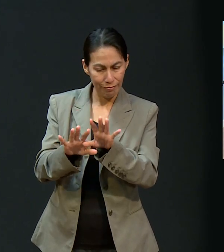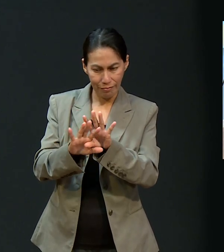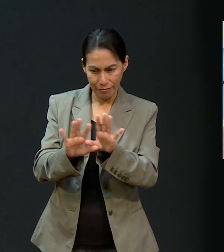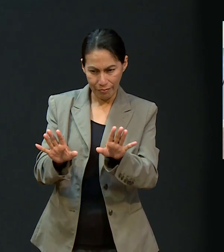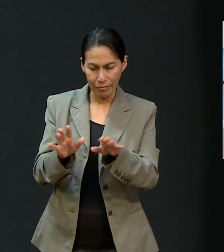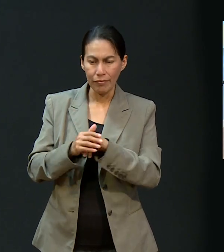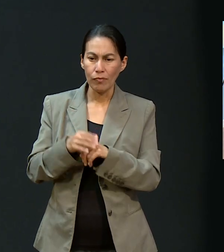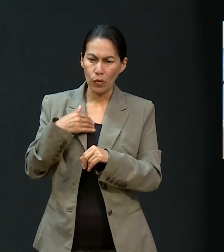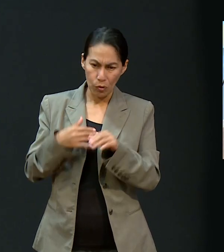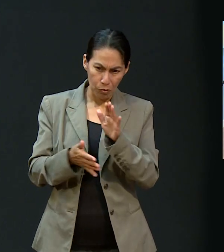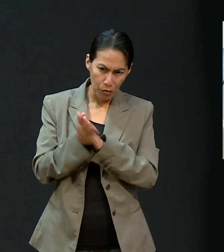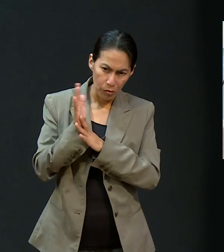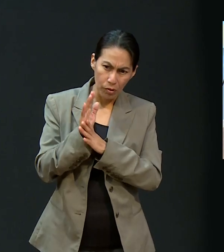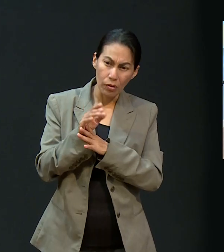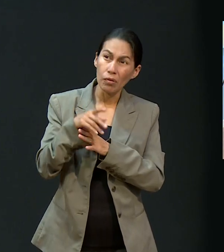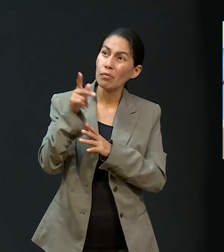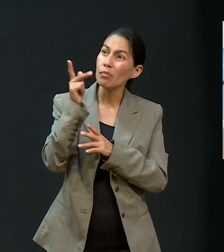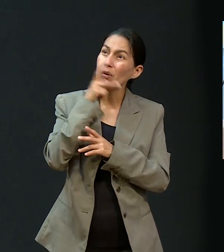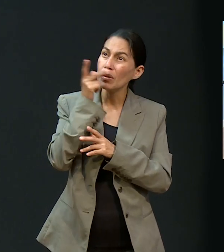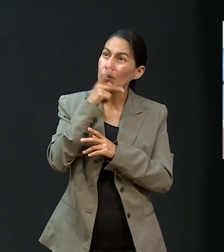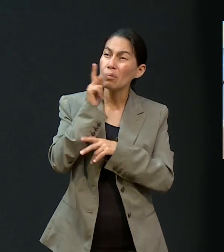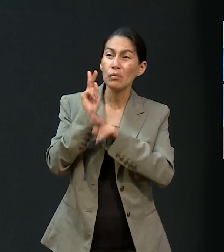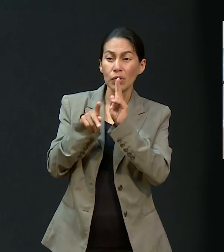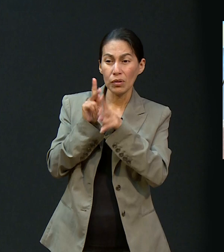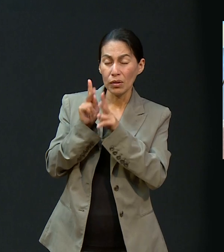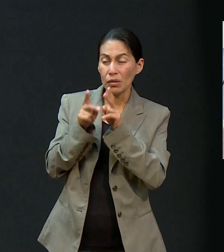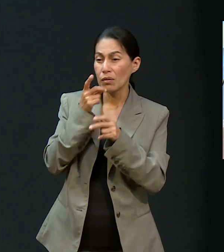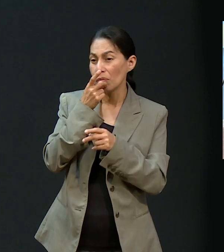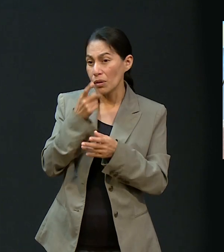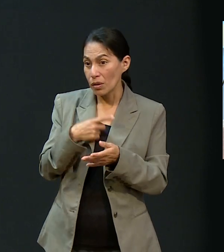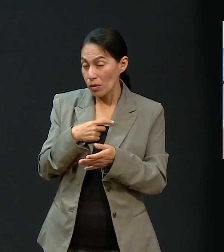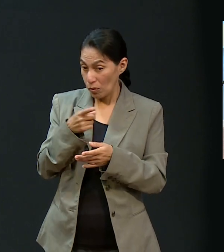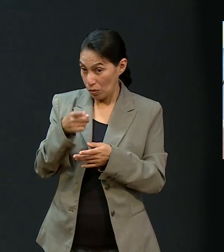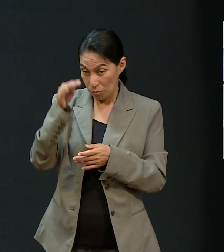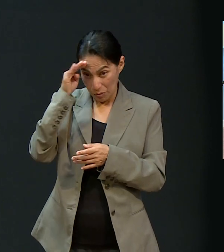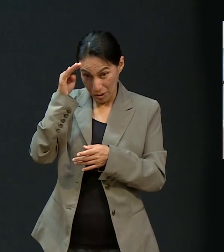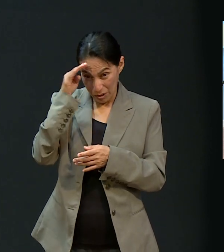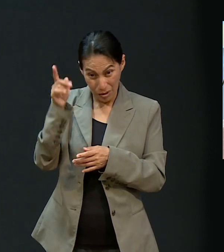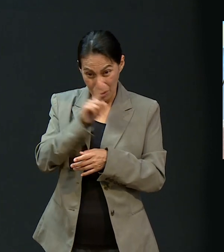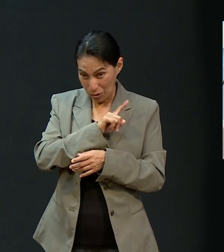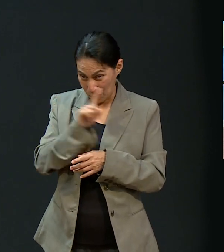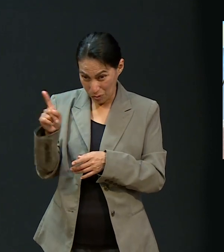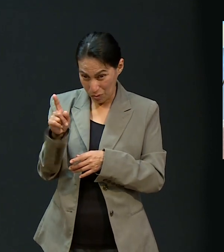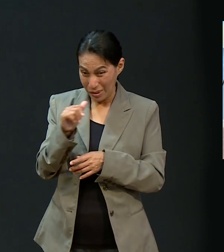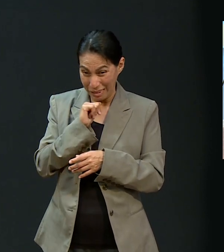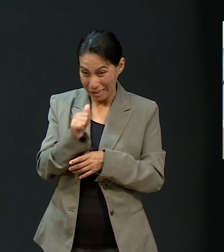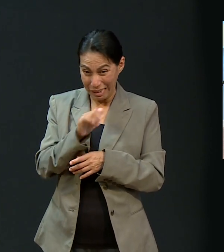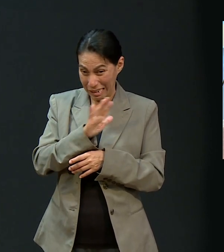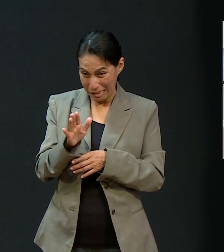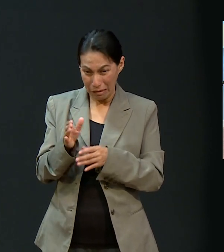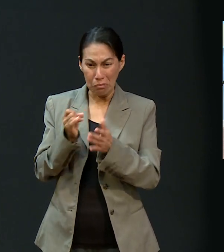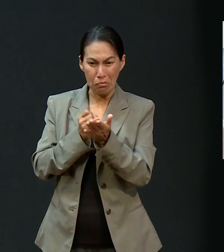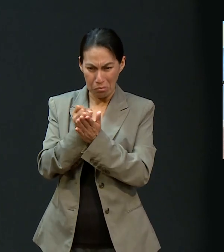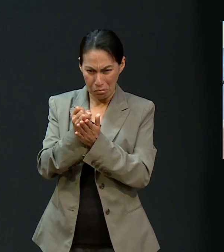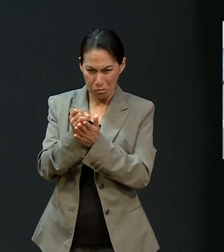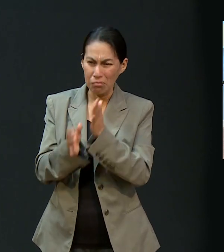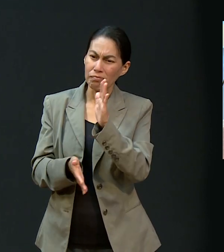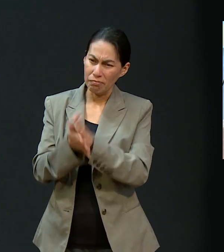Lo voy a ir dejando poco a poco y voy a irme. Lo platiqué con mi pastor. Me dijo el pastor, pues ya no lo pienses más.